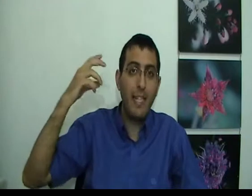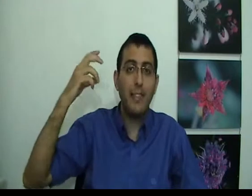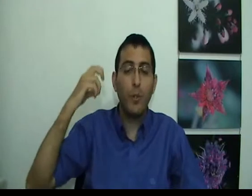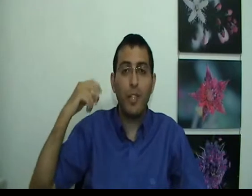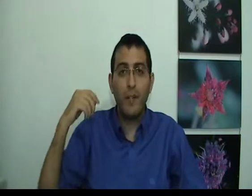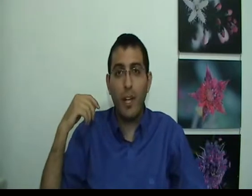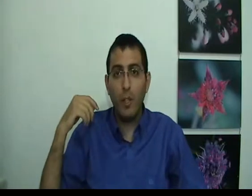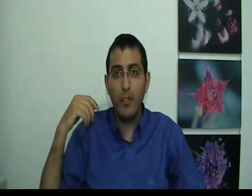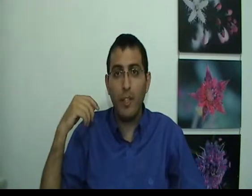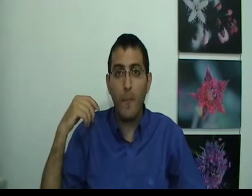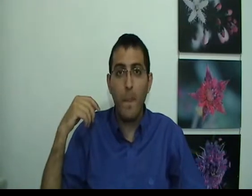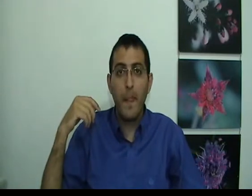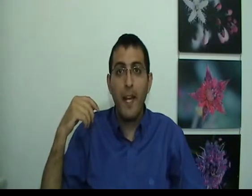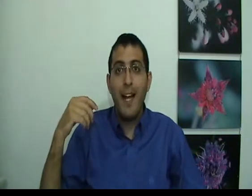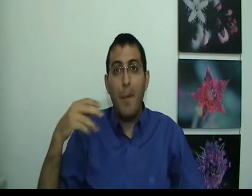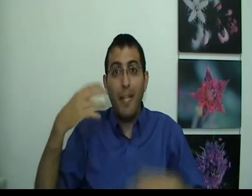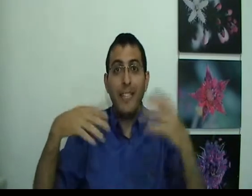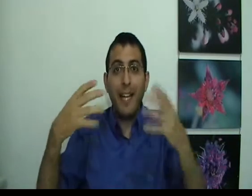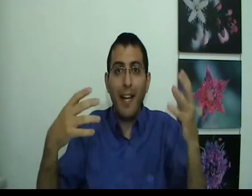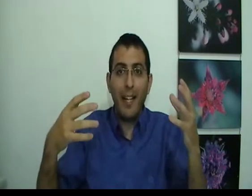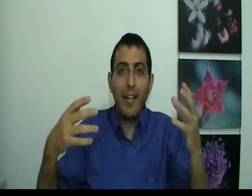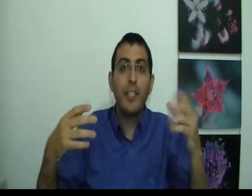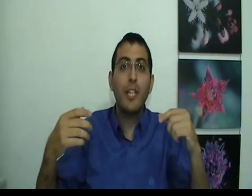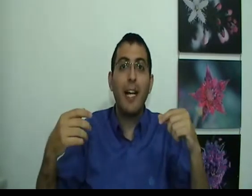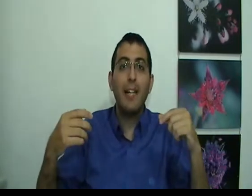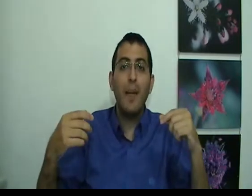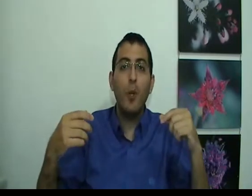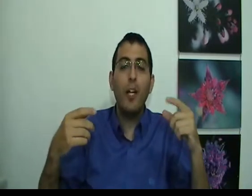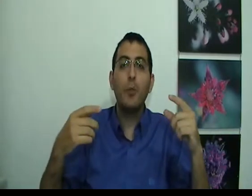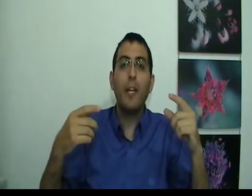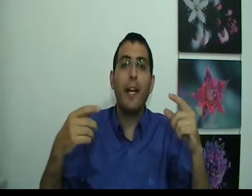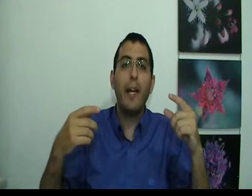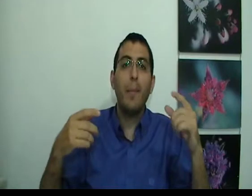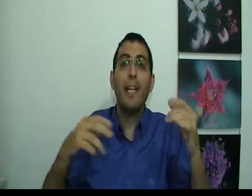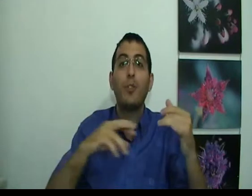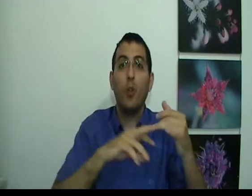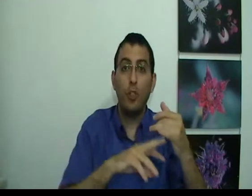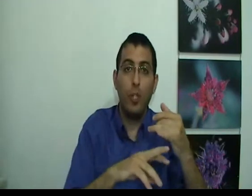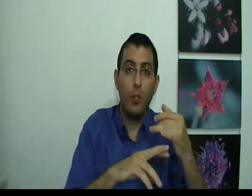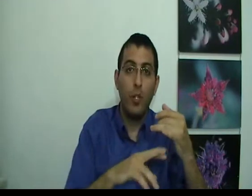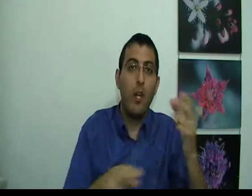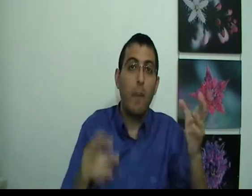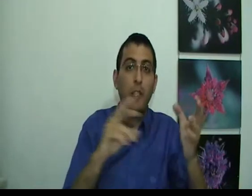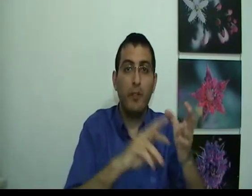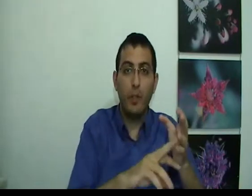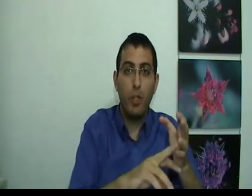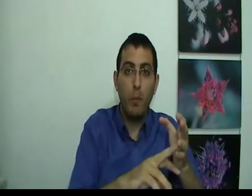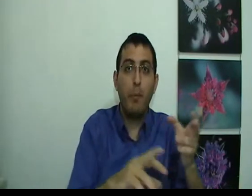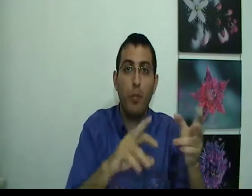את ההתגלות של הדבר הגדול יותר מה שכאחר כך זה שהאדם לא רק שהוא יראה ברצונות שלו במחשבות שלו, בפעולות